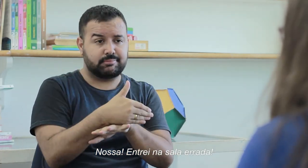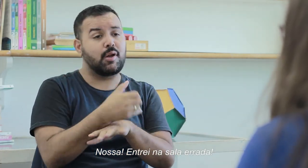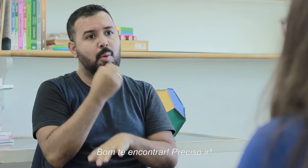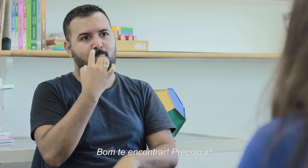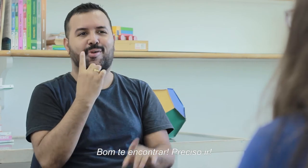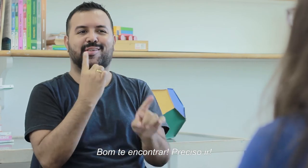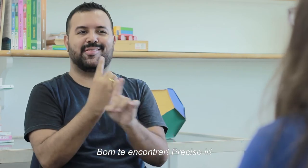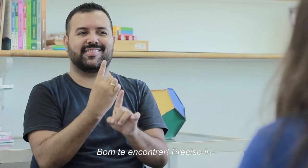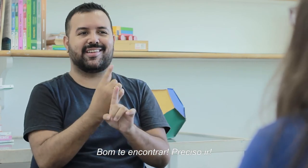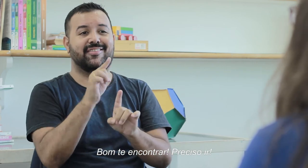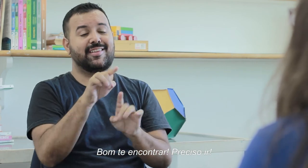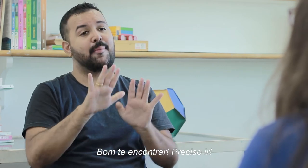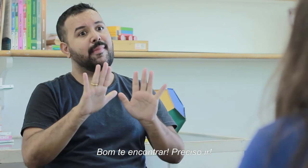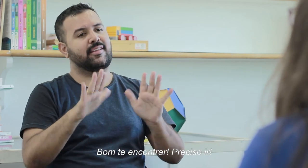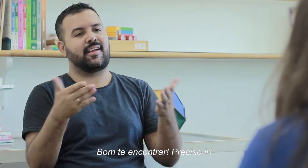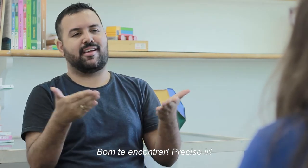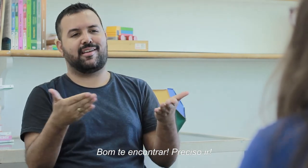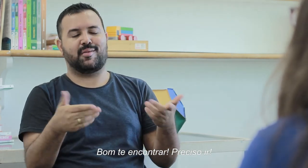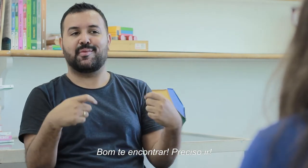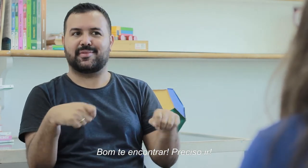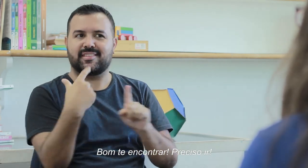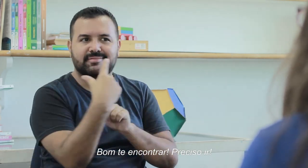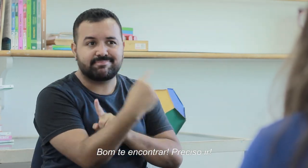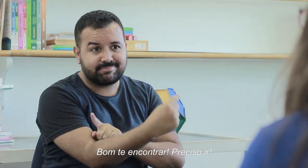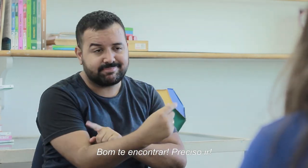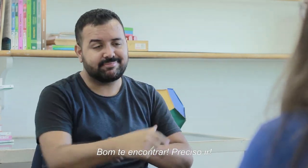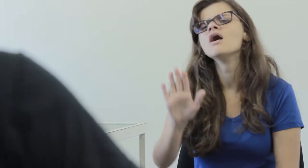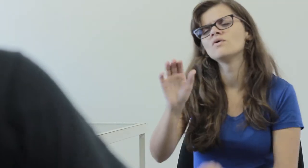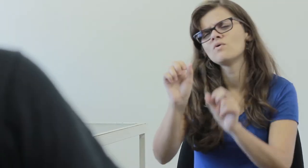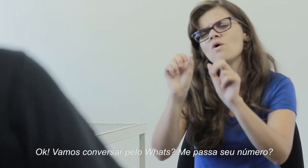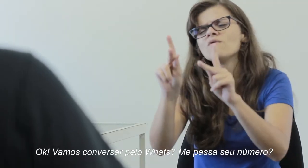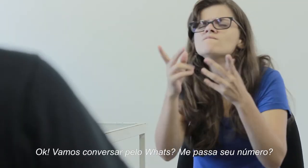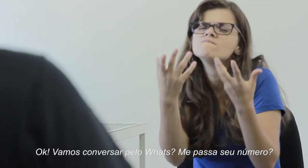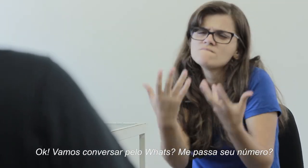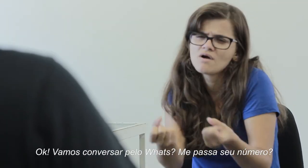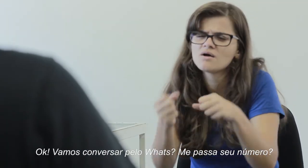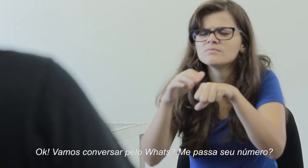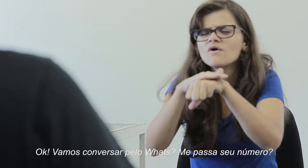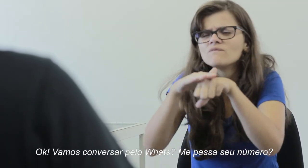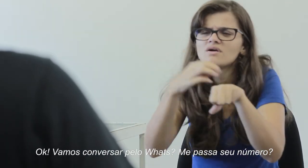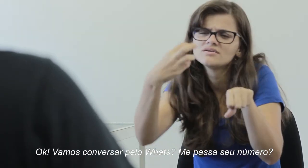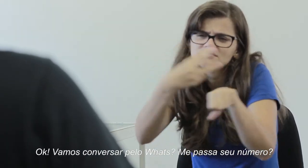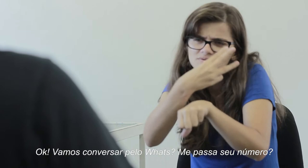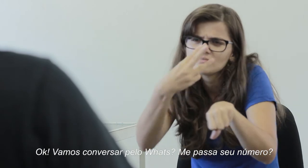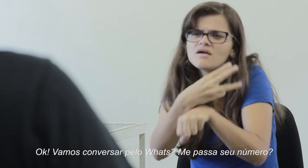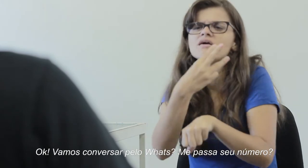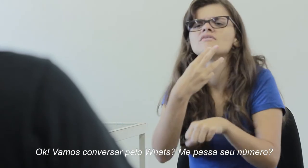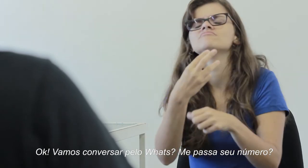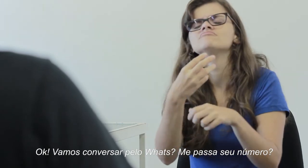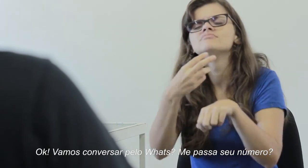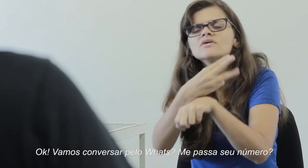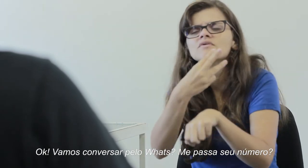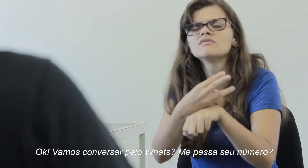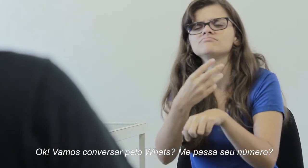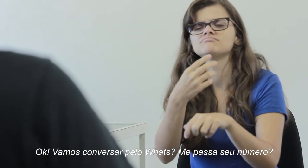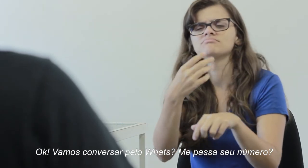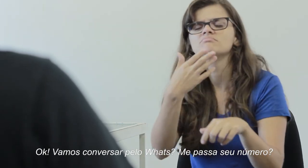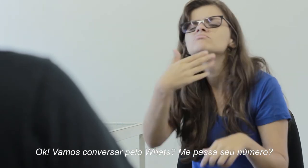Bom te encontrar, mas agora eu preciso ir. Ok, vamos conversar pelo WhatsApp? Me passa o seu